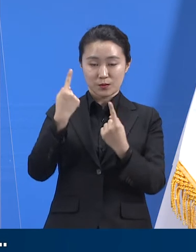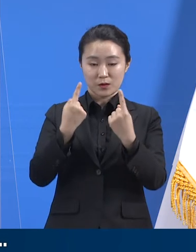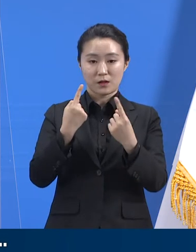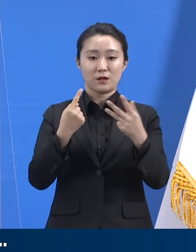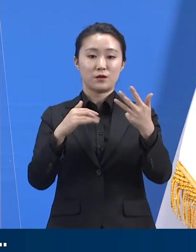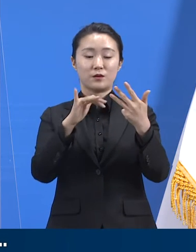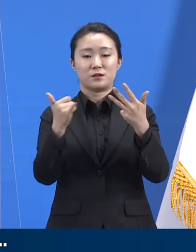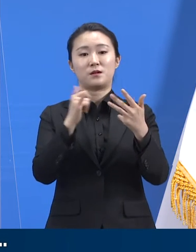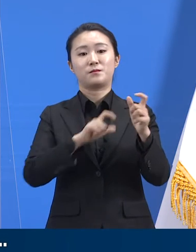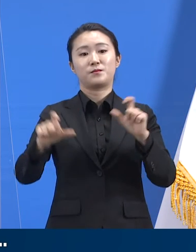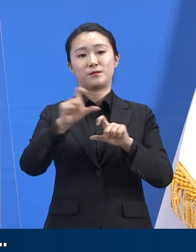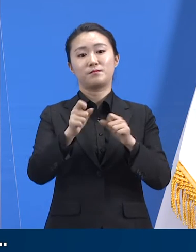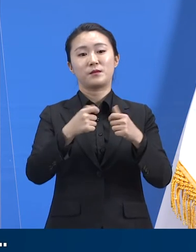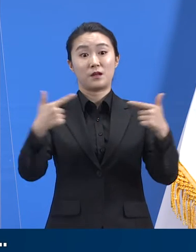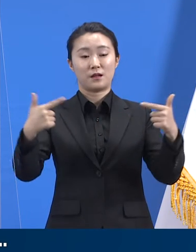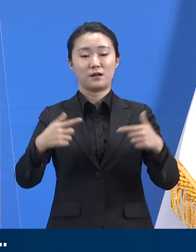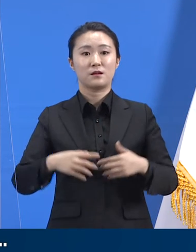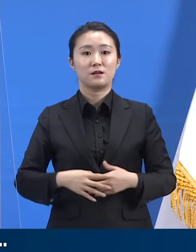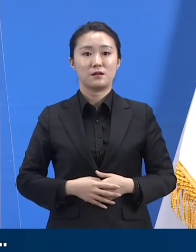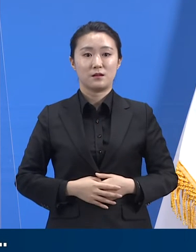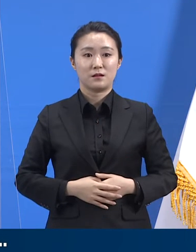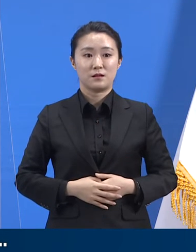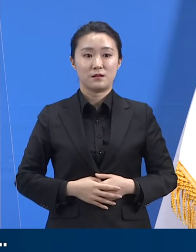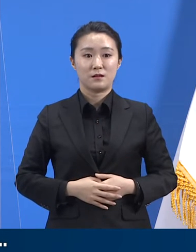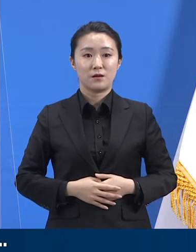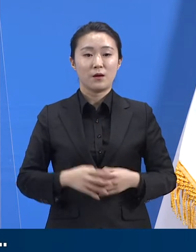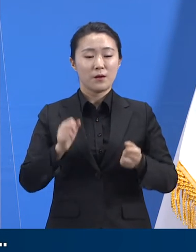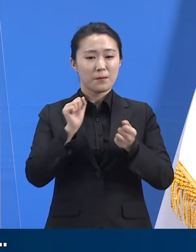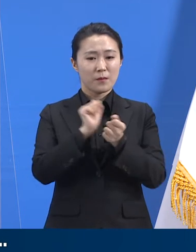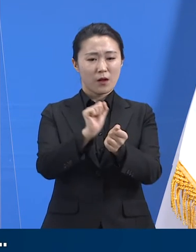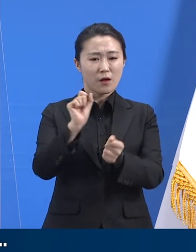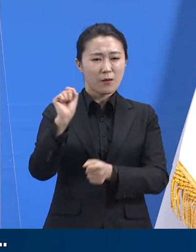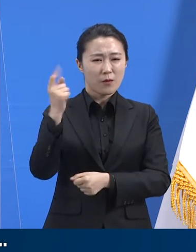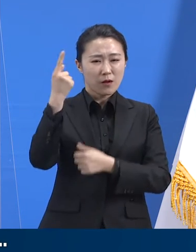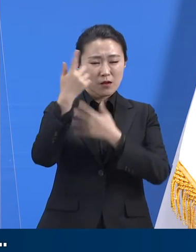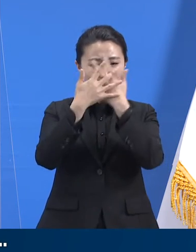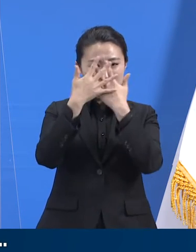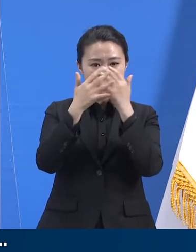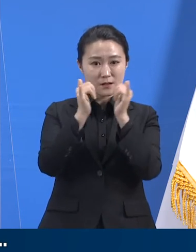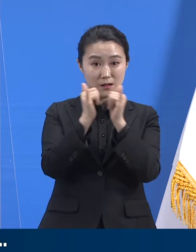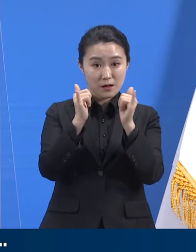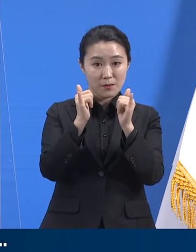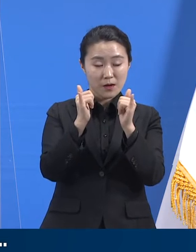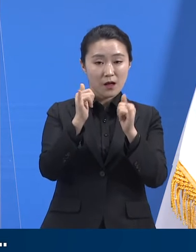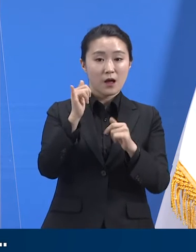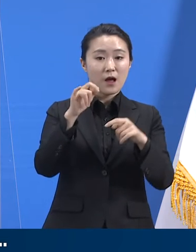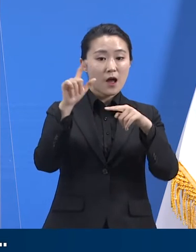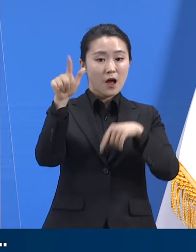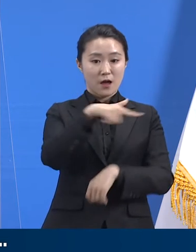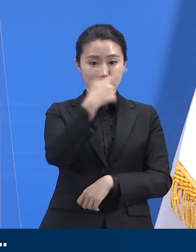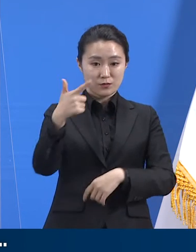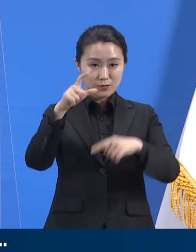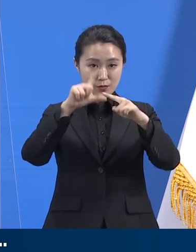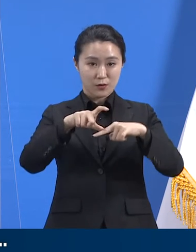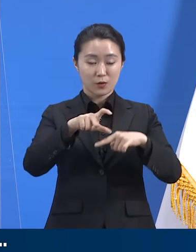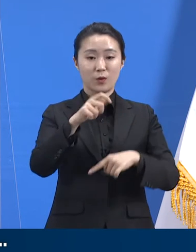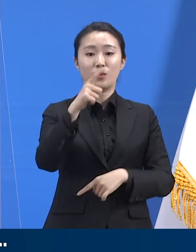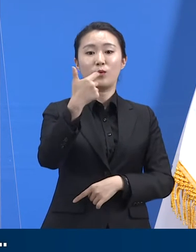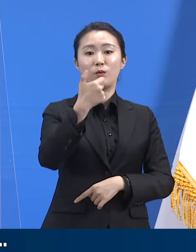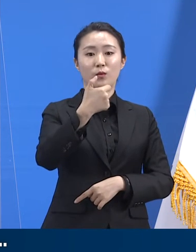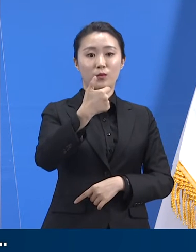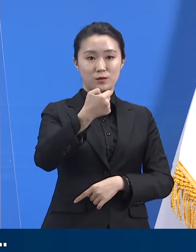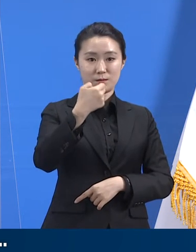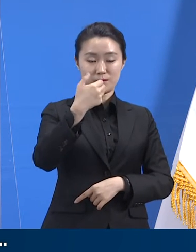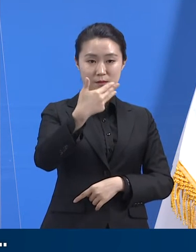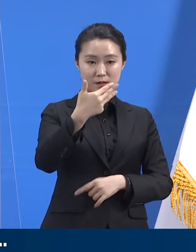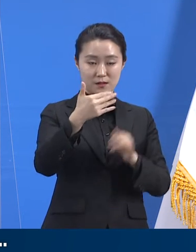진단일 당시 감염 경로를 알 수 없는 확진자는 일평균 58명으로 전주 57명